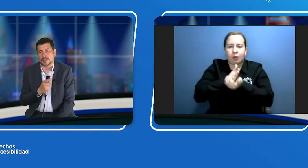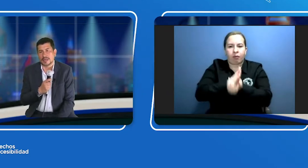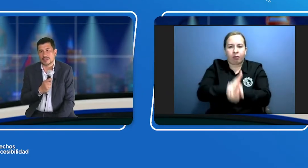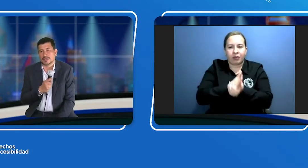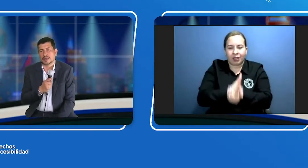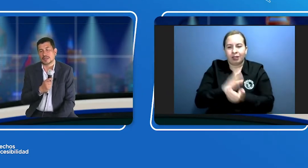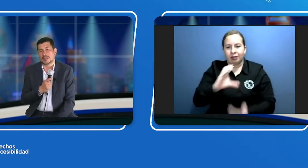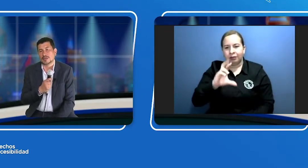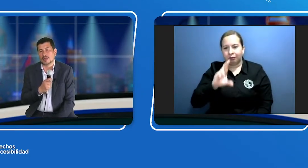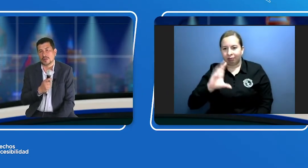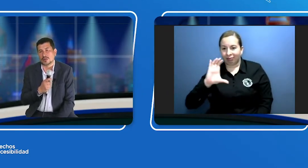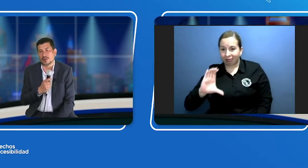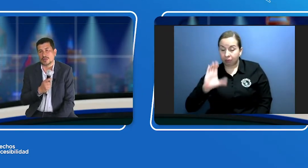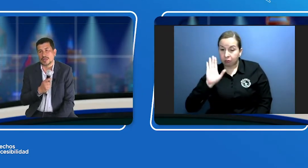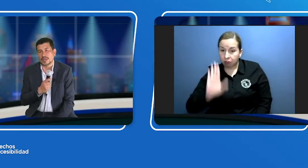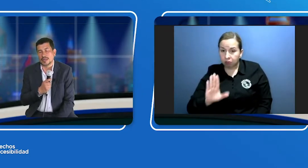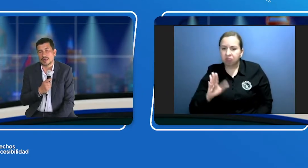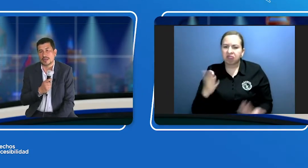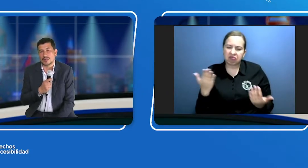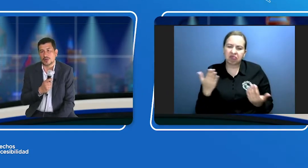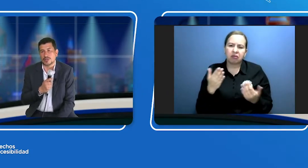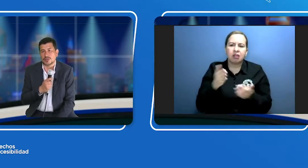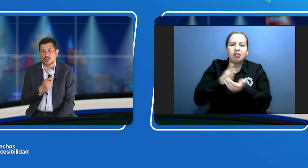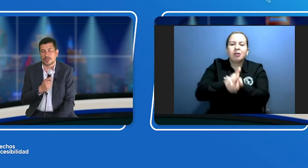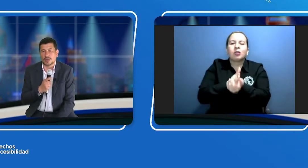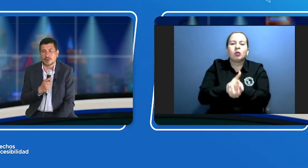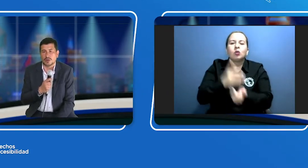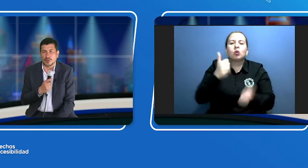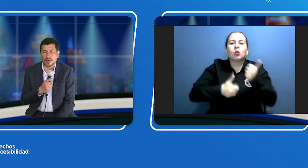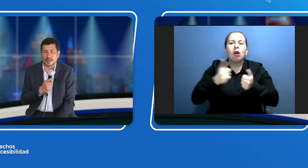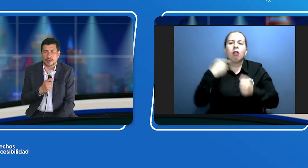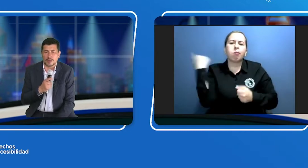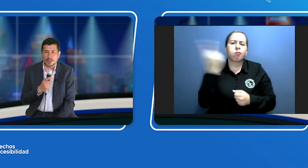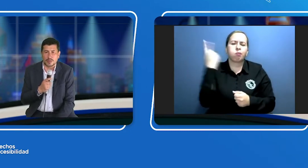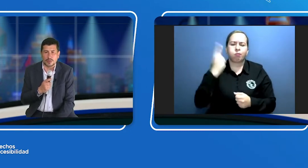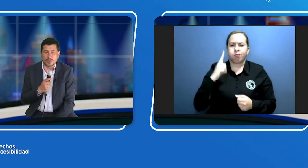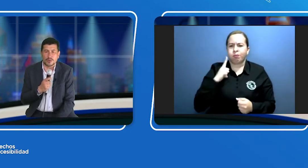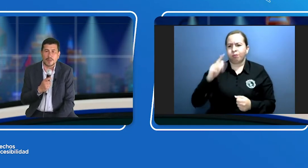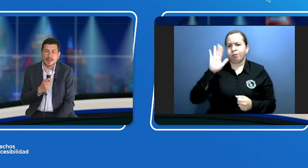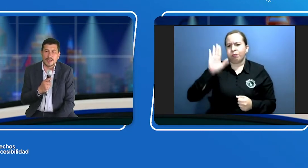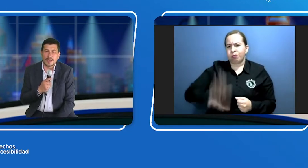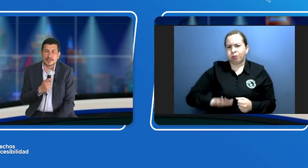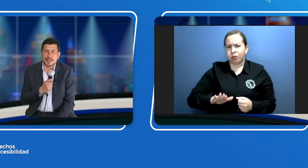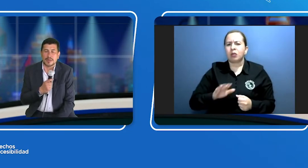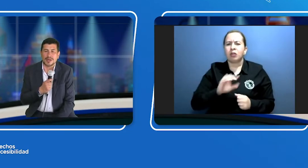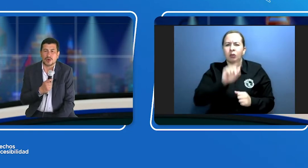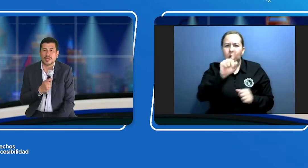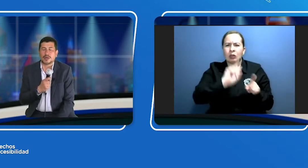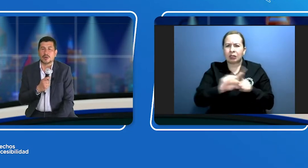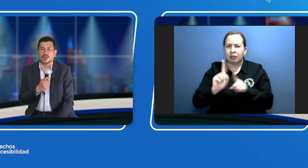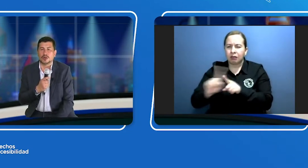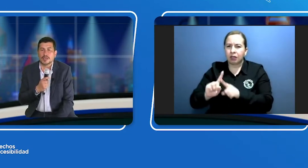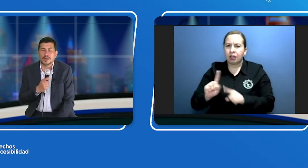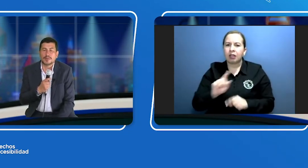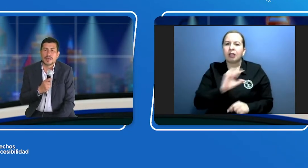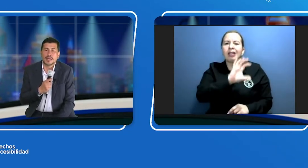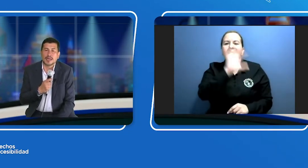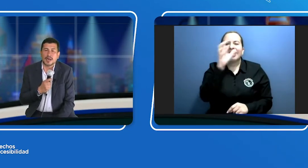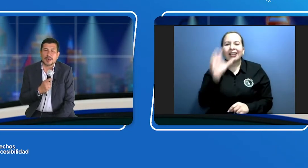es una metodología líder en innovación en Colombia, en la región, en el mundo, que se llama mejora regulatoria, a partir